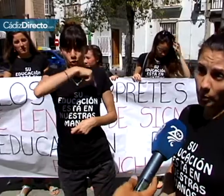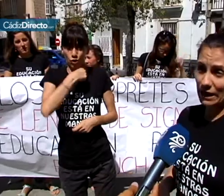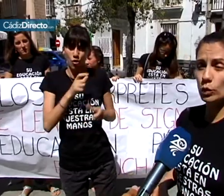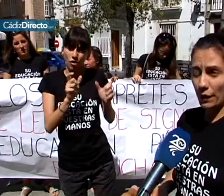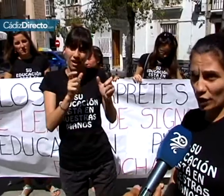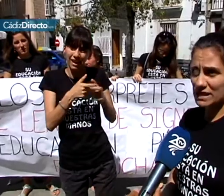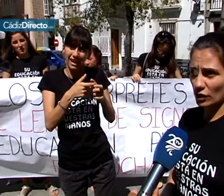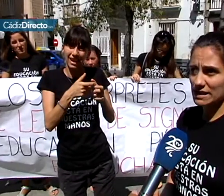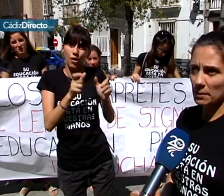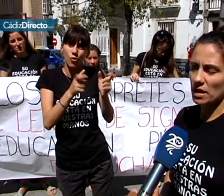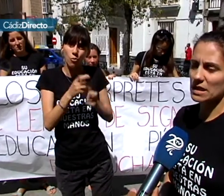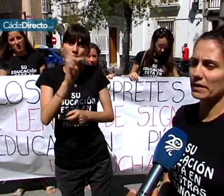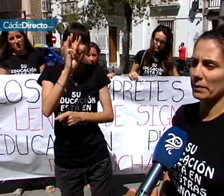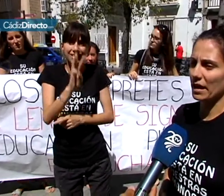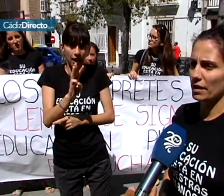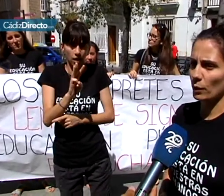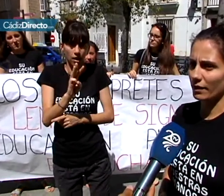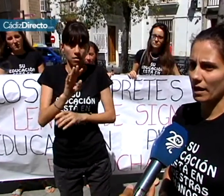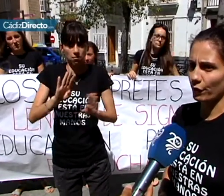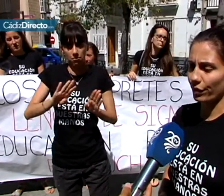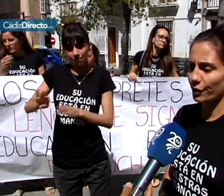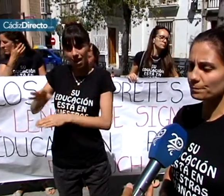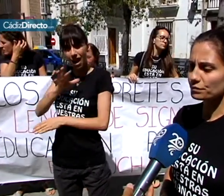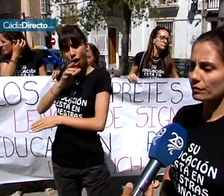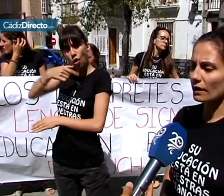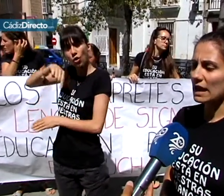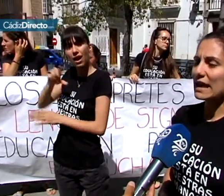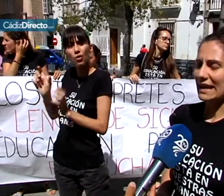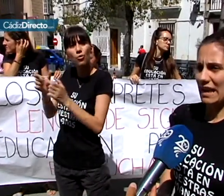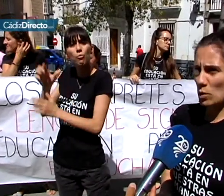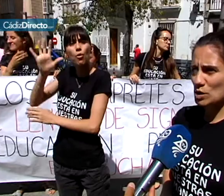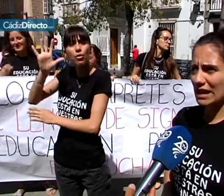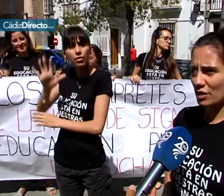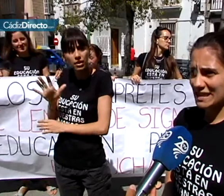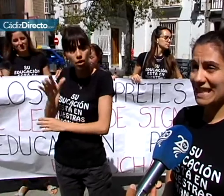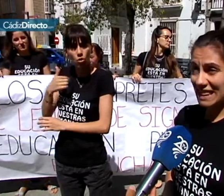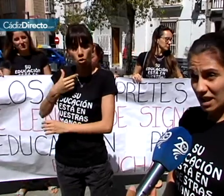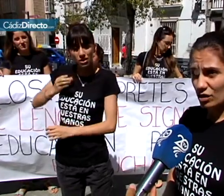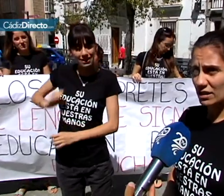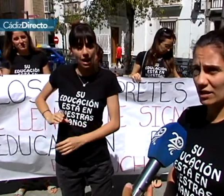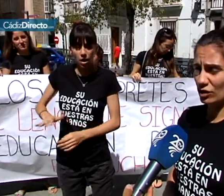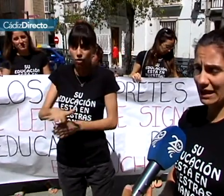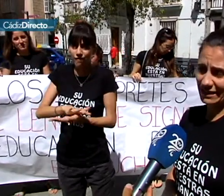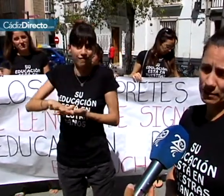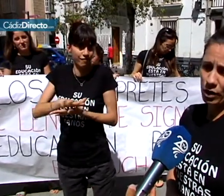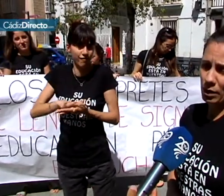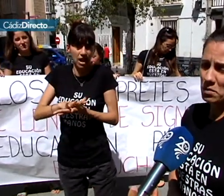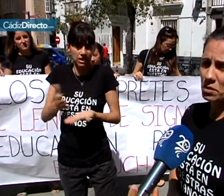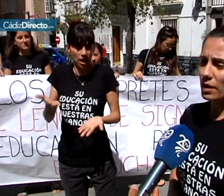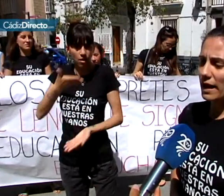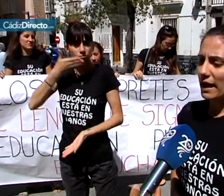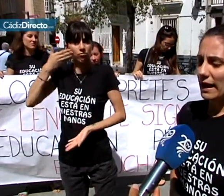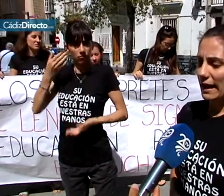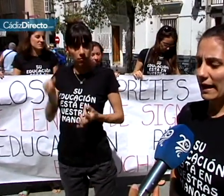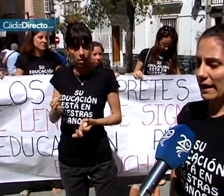5, con la titulación que se nos exige precisamente para ejercer nuestra función. Que tengamos un salario base digno y no el que tenemos ahora